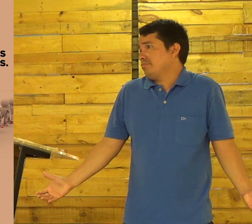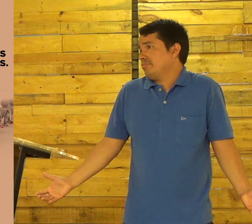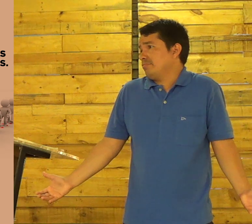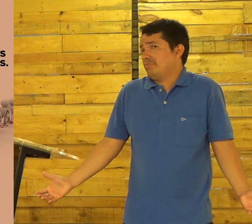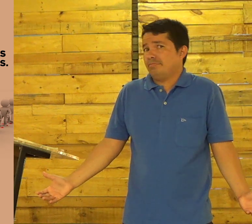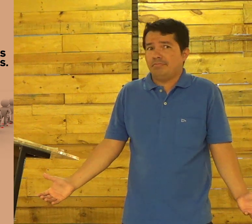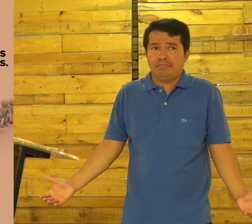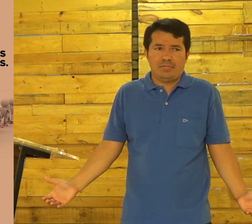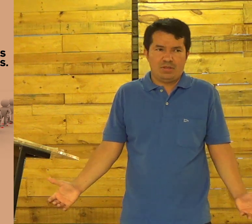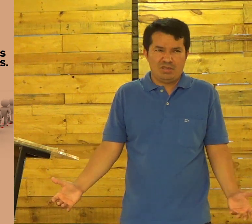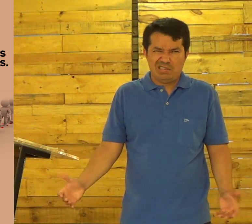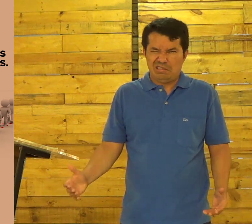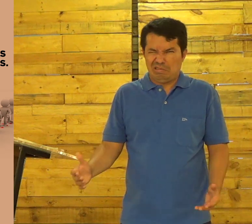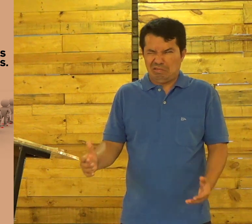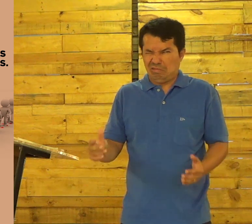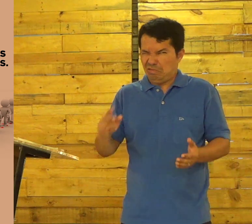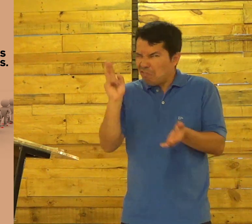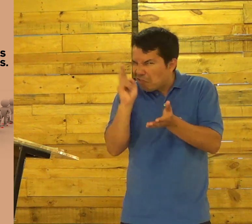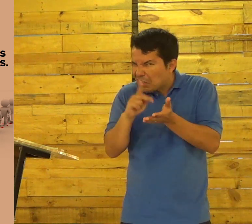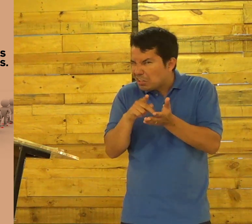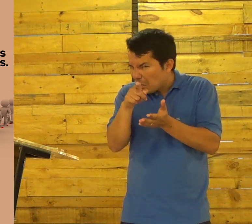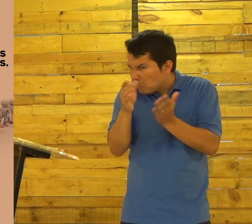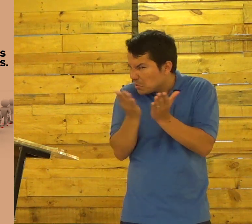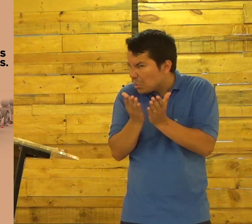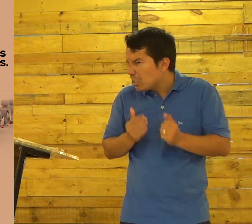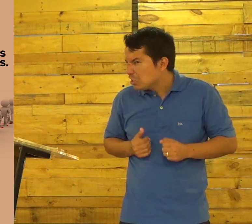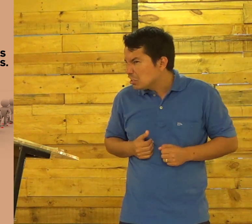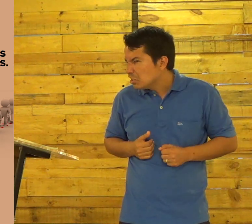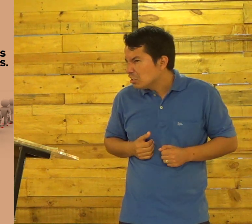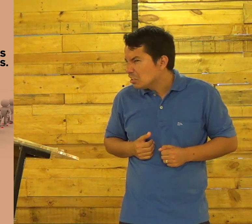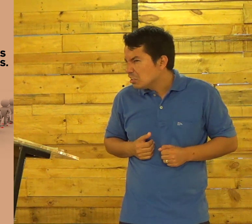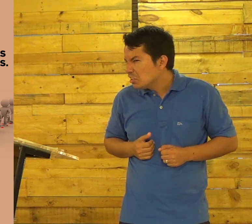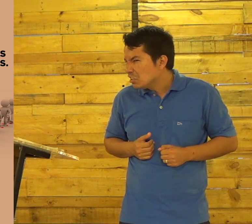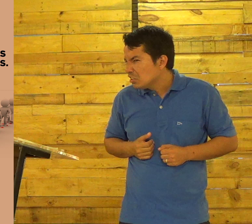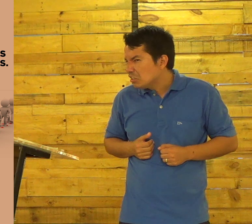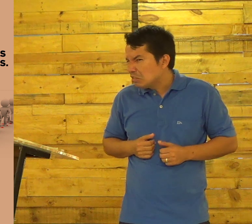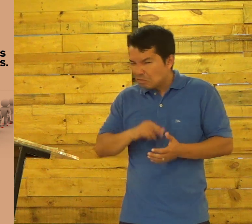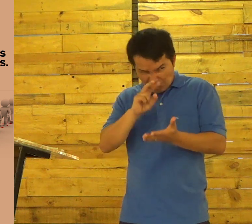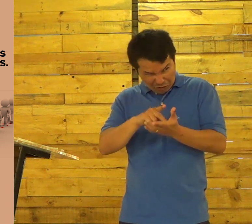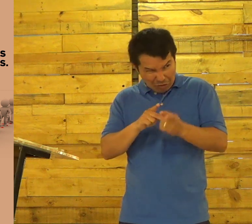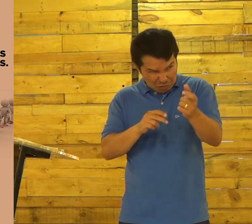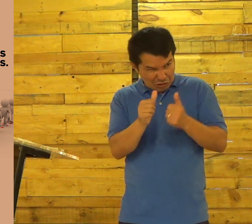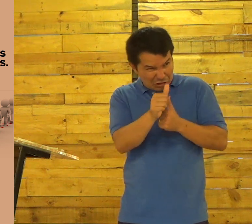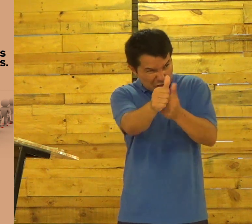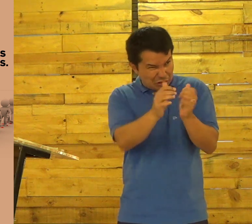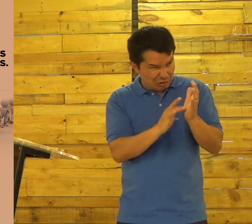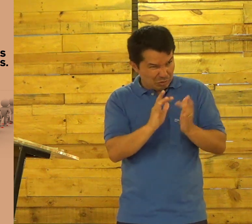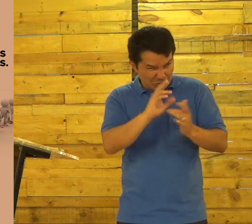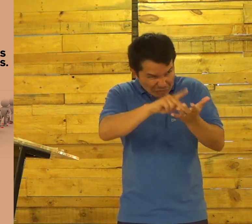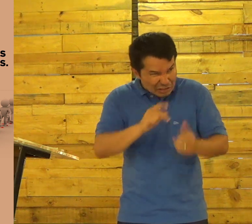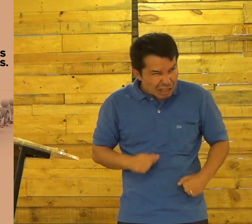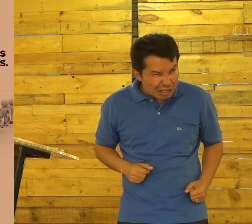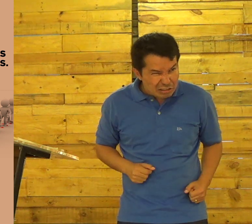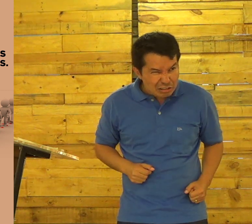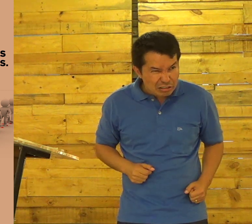De forma ruim E é verdade Você é cliente Realmente Você realmente Segue Jesus